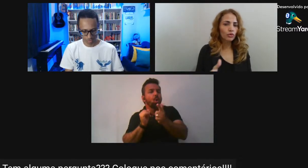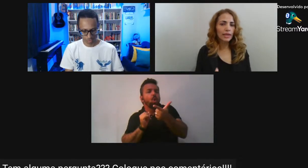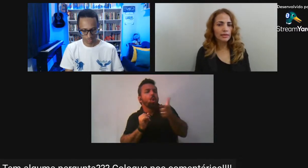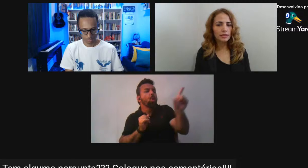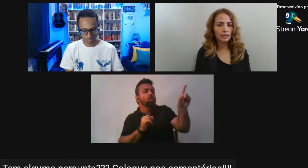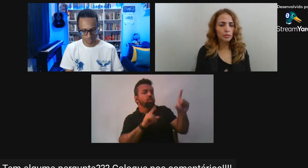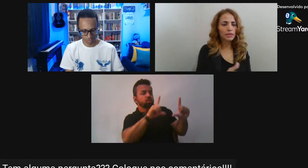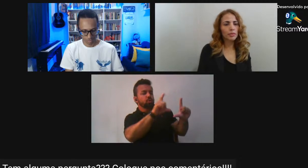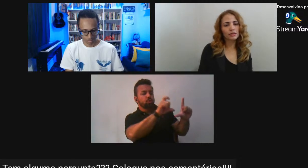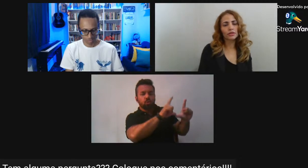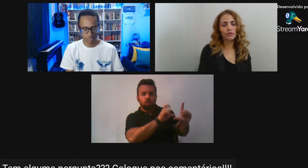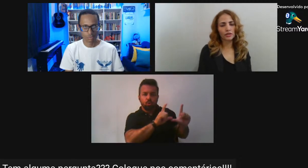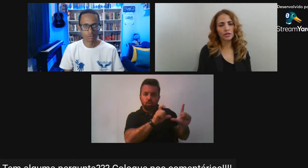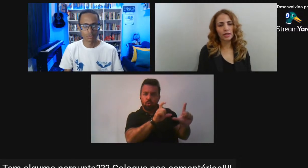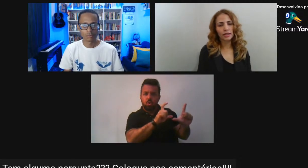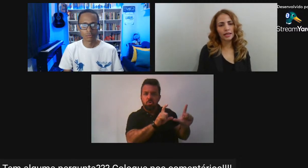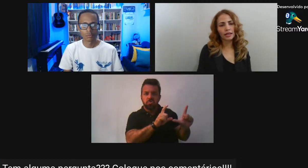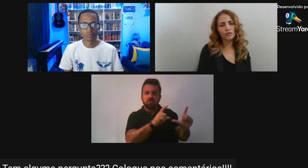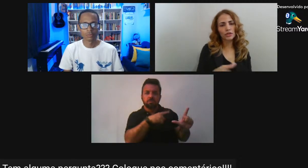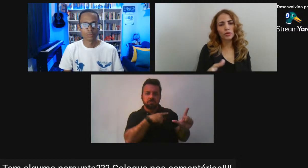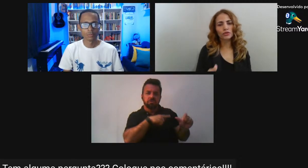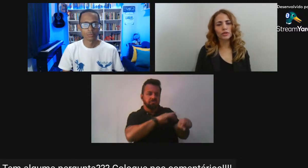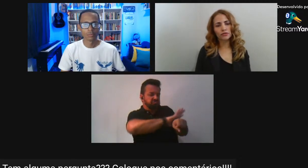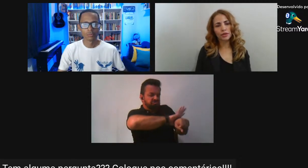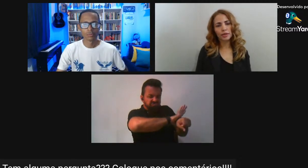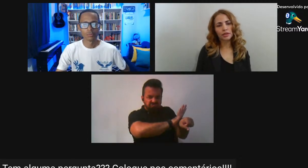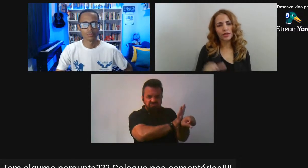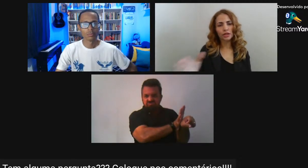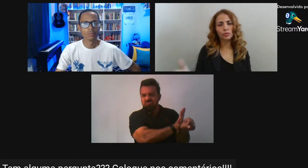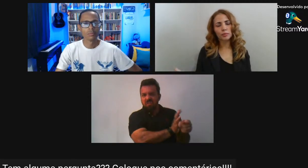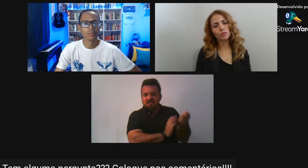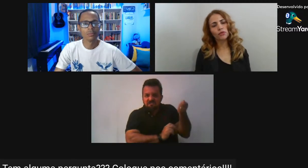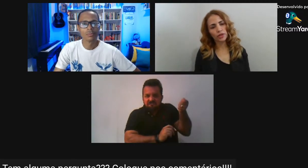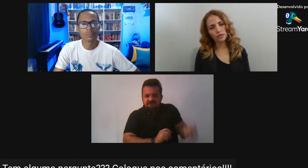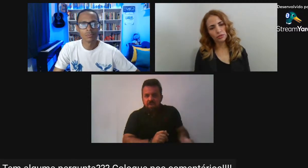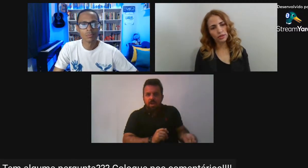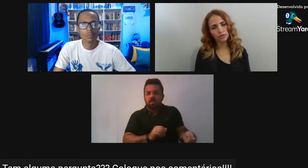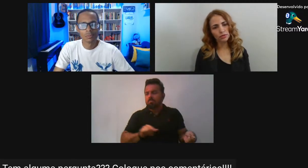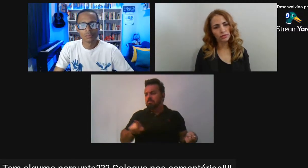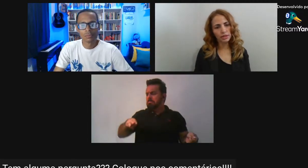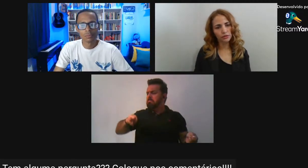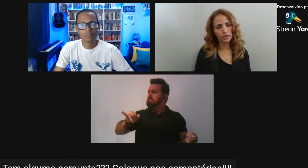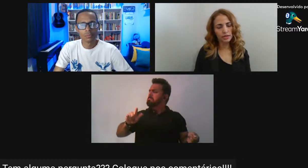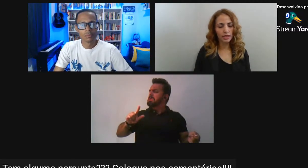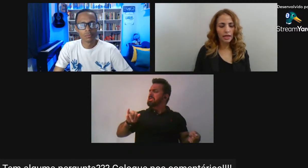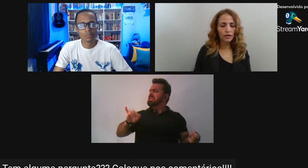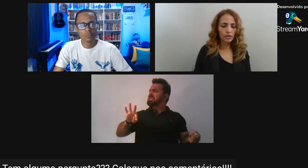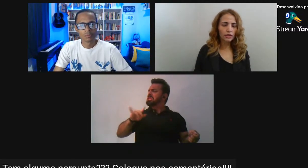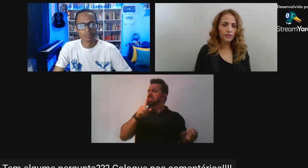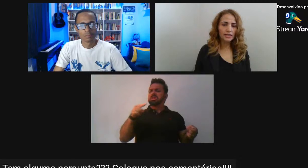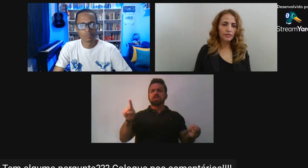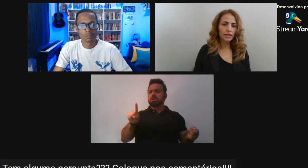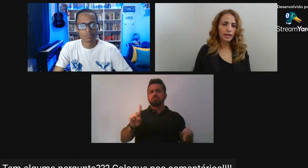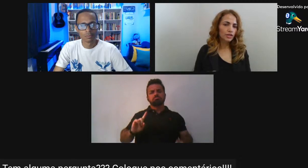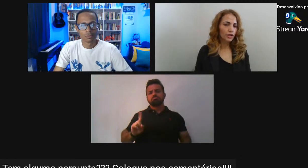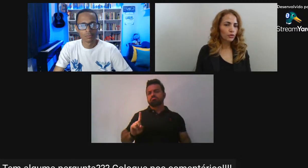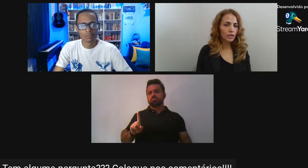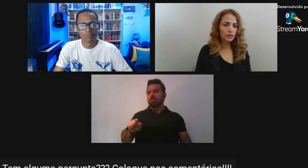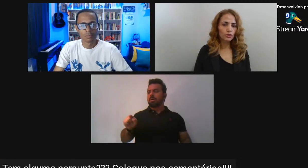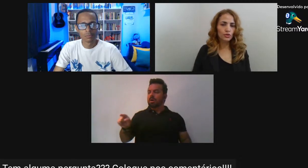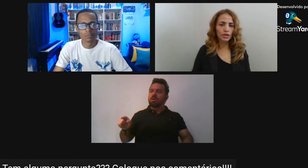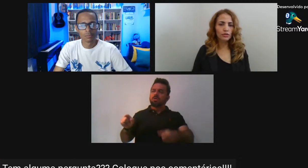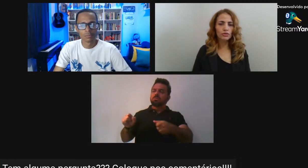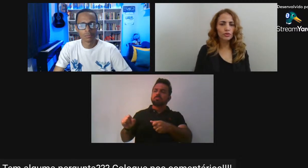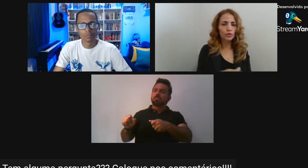Militão não contesta Mas também não defende Ele não faz uma fotografia Para defender Ou para promover Esse contexto escravista O que ele faz Na verdade É